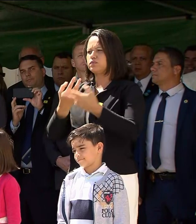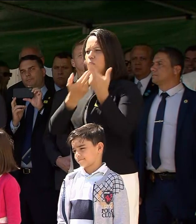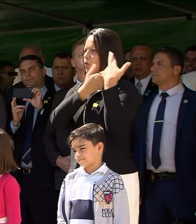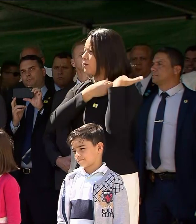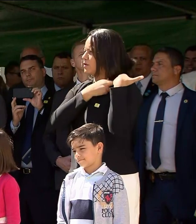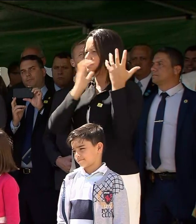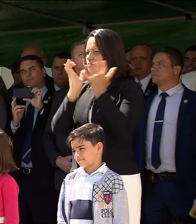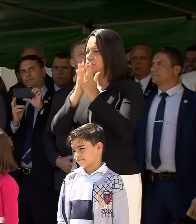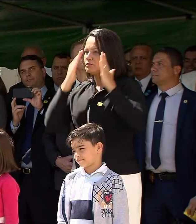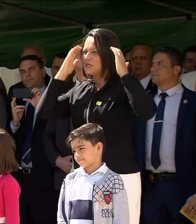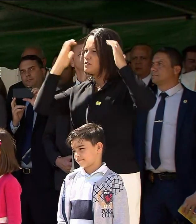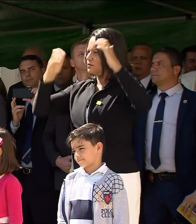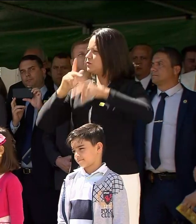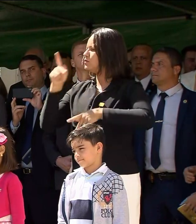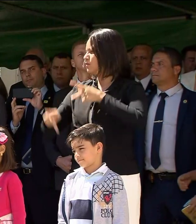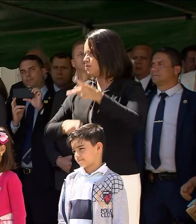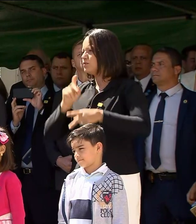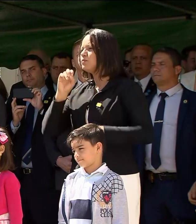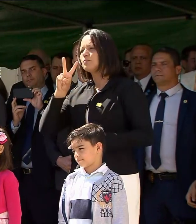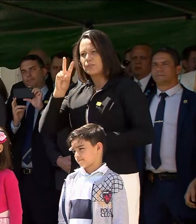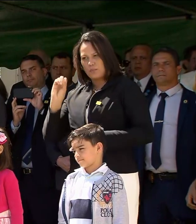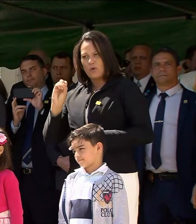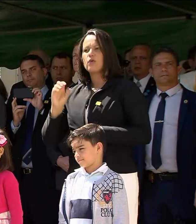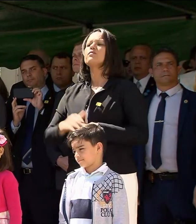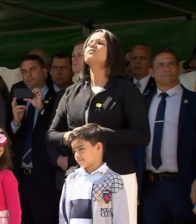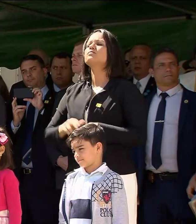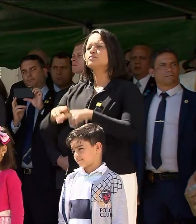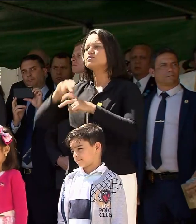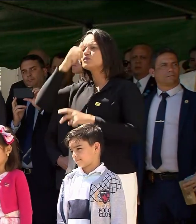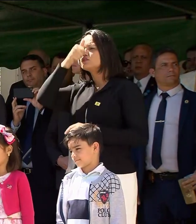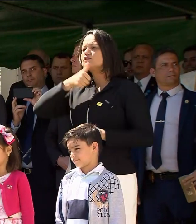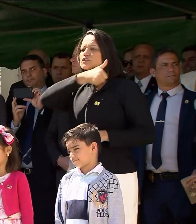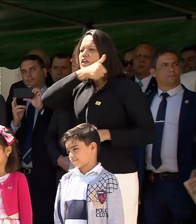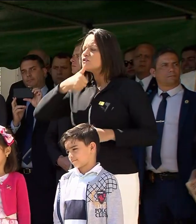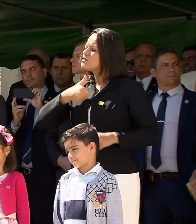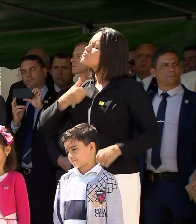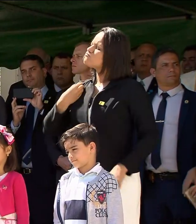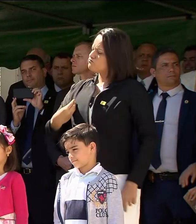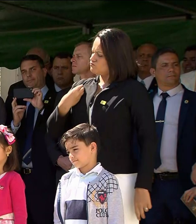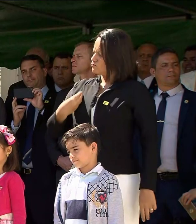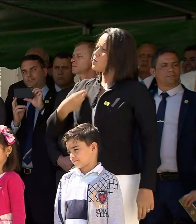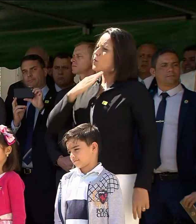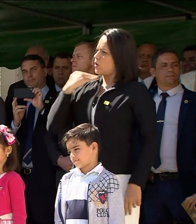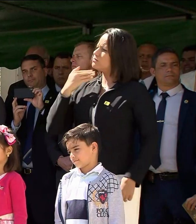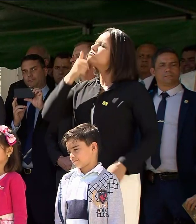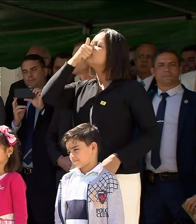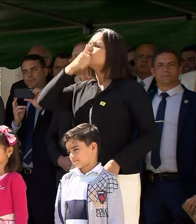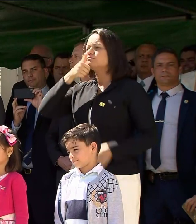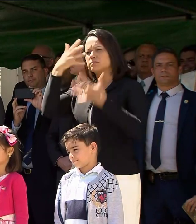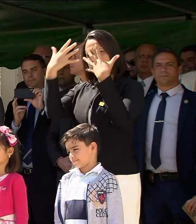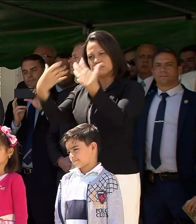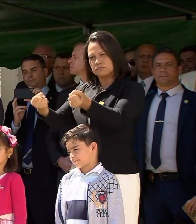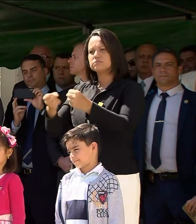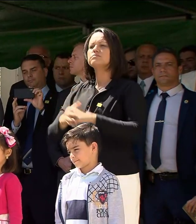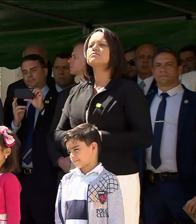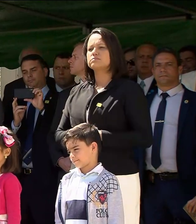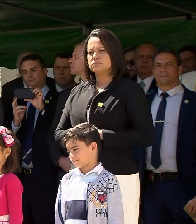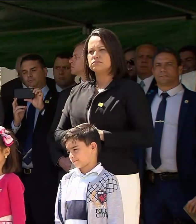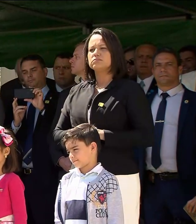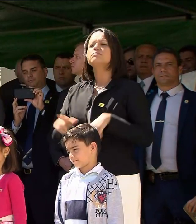lealdade ao seu povo, para com o sacrifício da própria vida e, muitas vezes, o